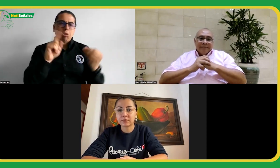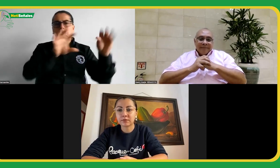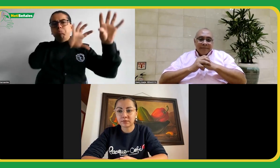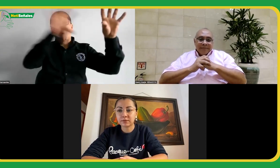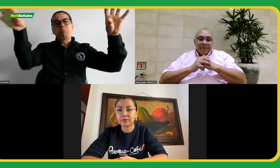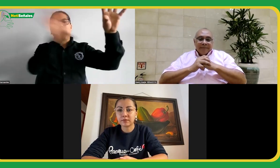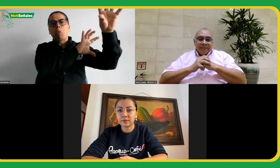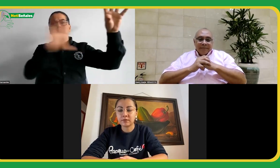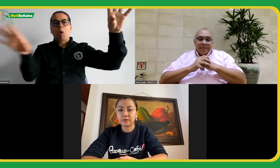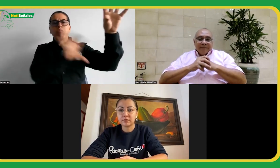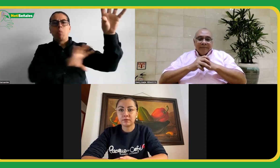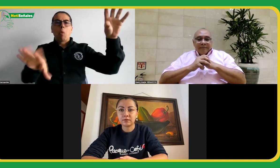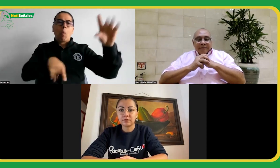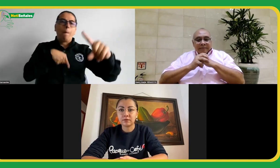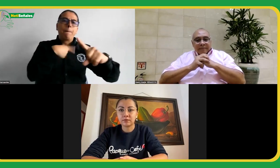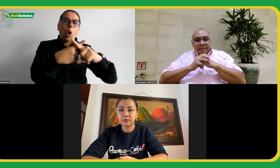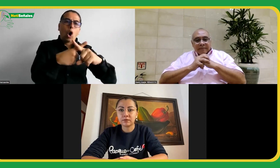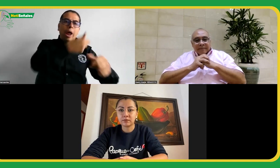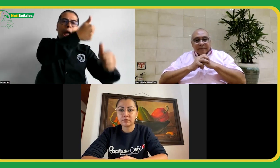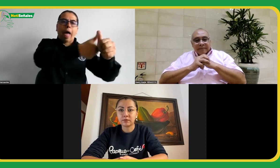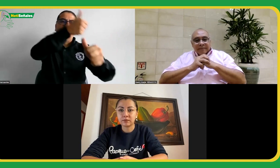recuadro por asociación y eso sería mucho mejor.